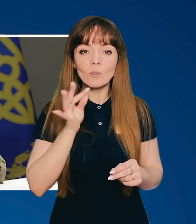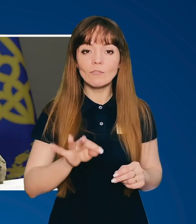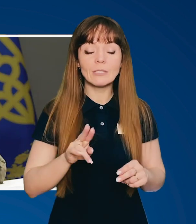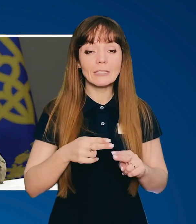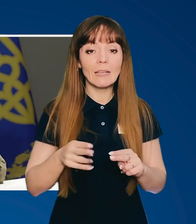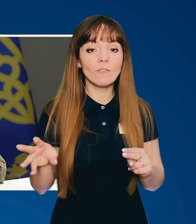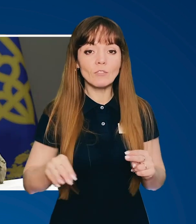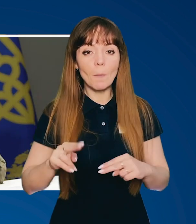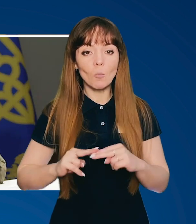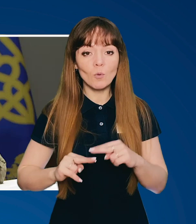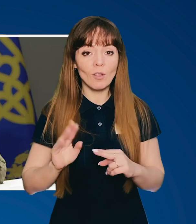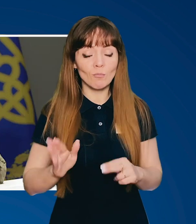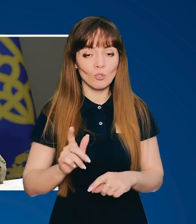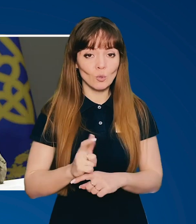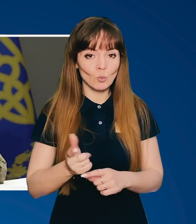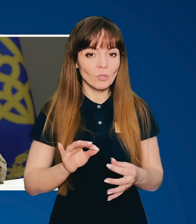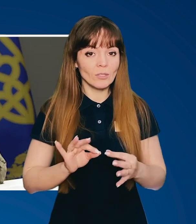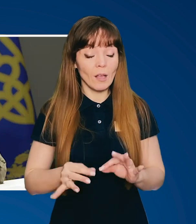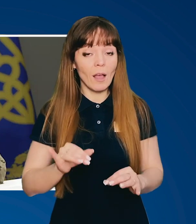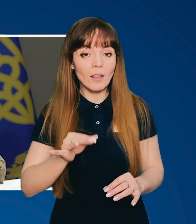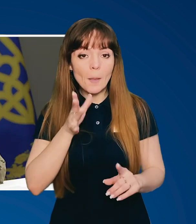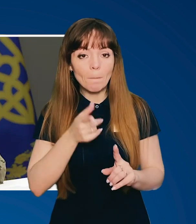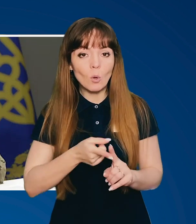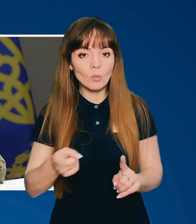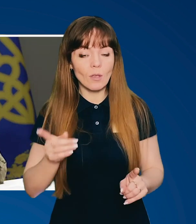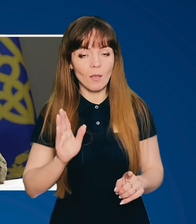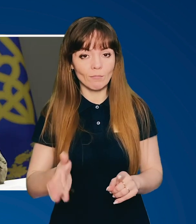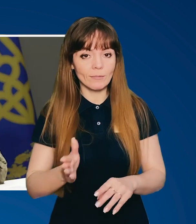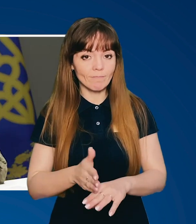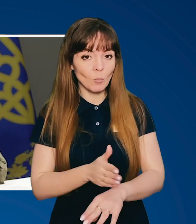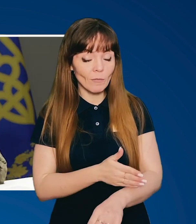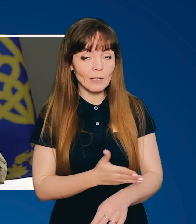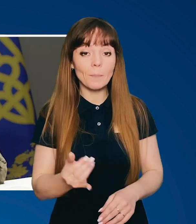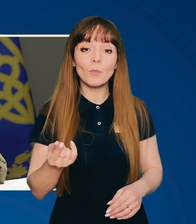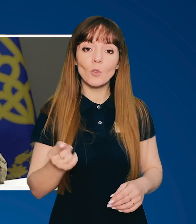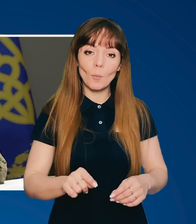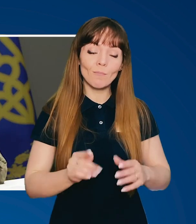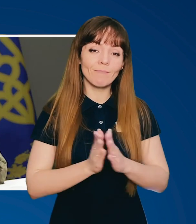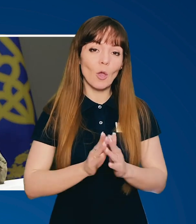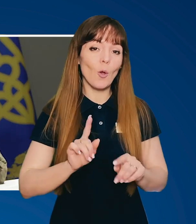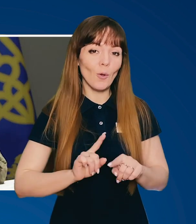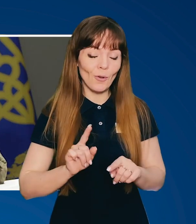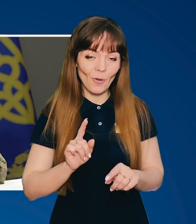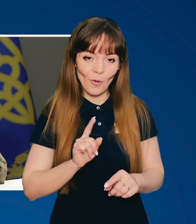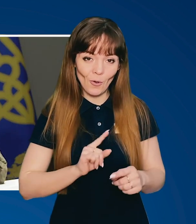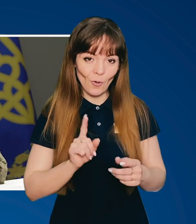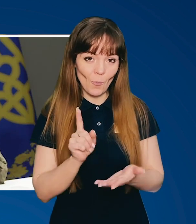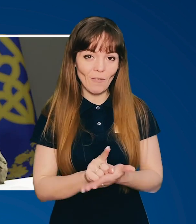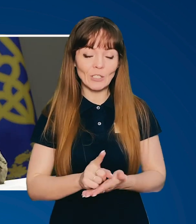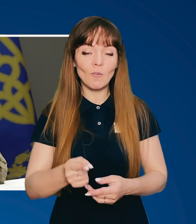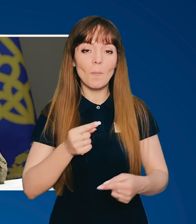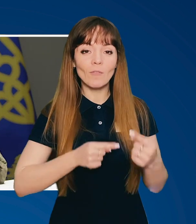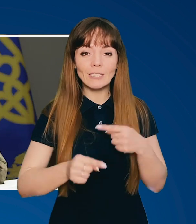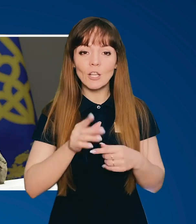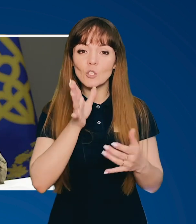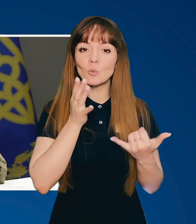буде дуже складно і процес буде уповільнений. Тому обов'язково повертайтеся з сучасними